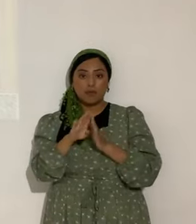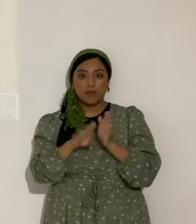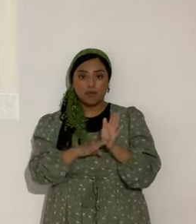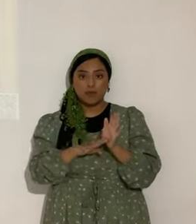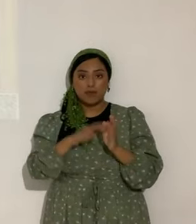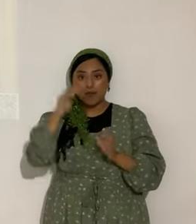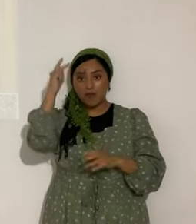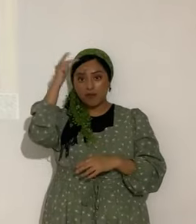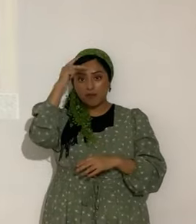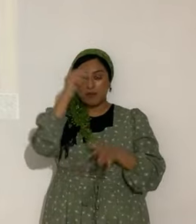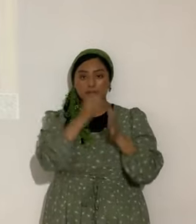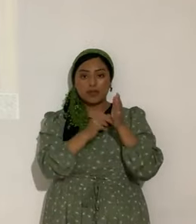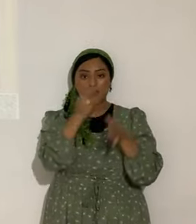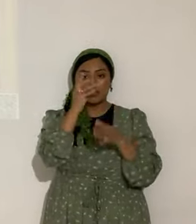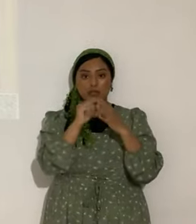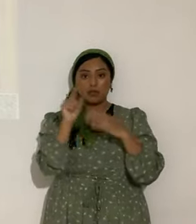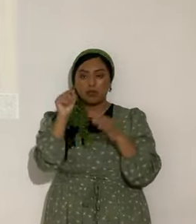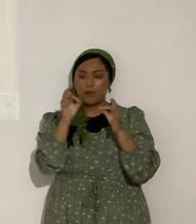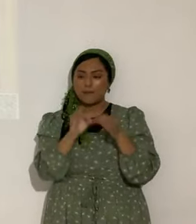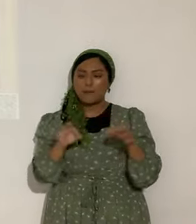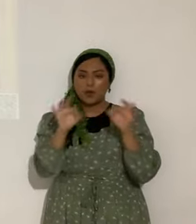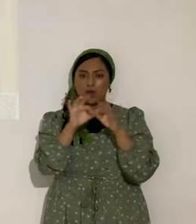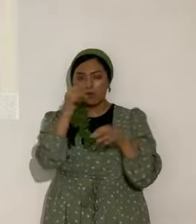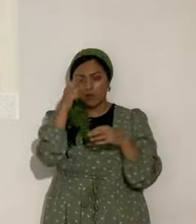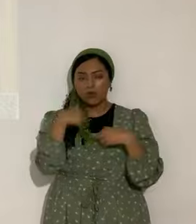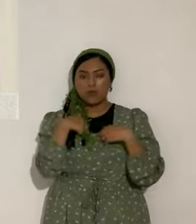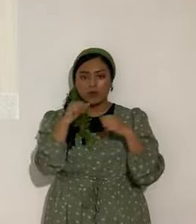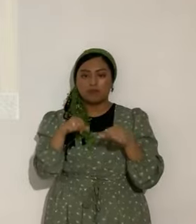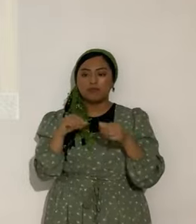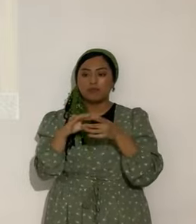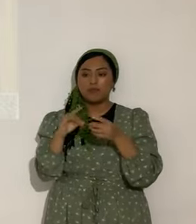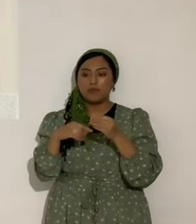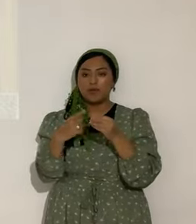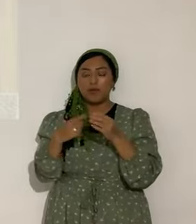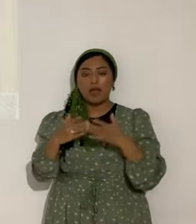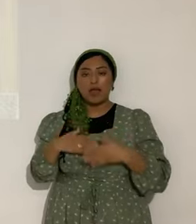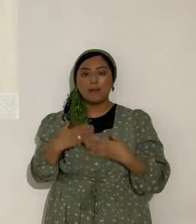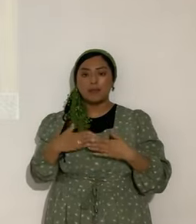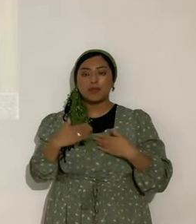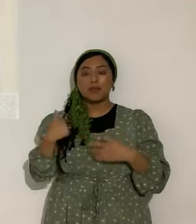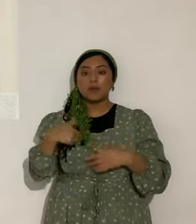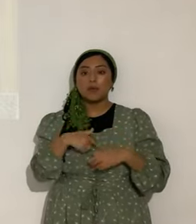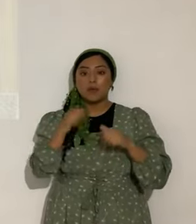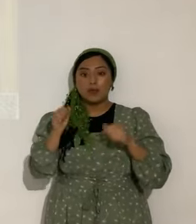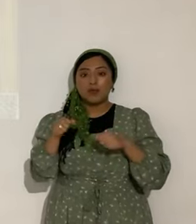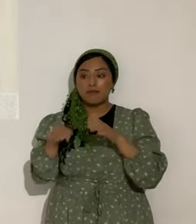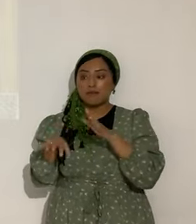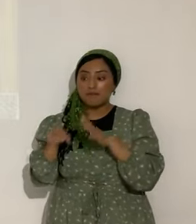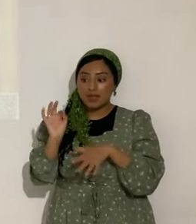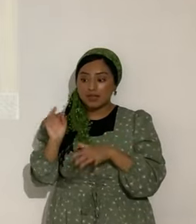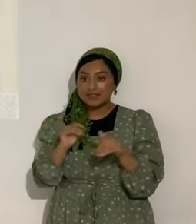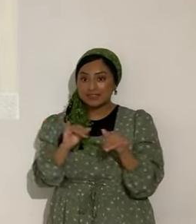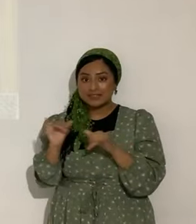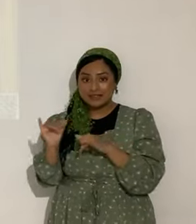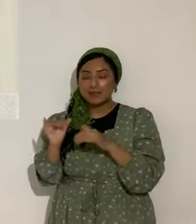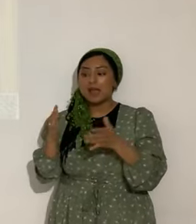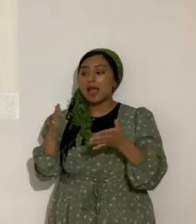.20. Es vital para poder hablar de felicidad. Para poder hallar también la felicidad.